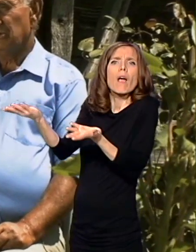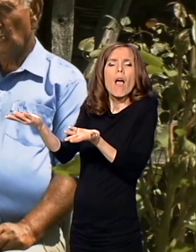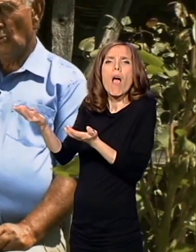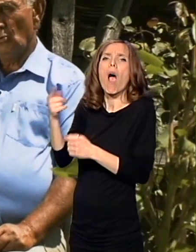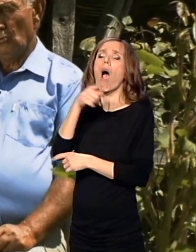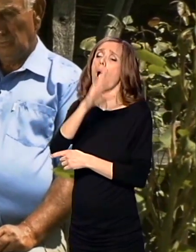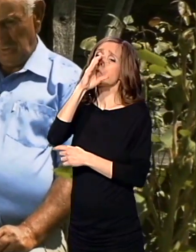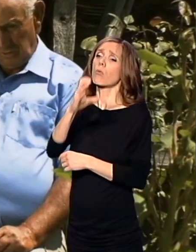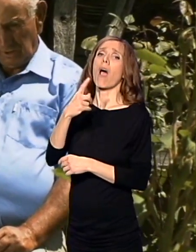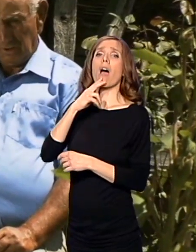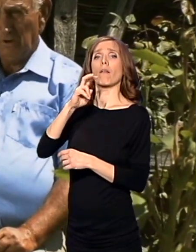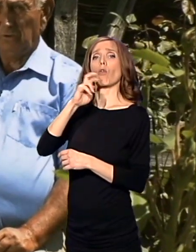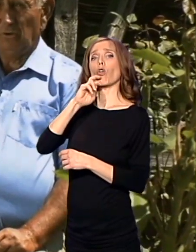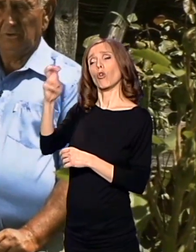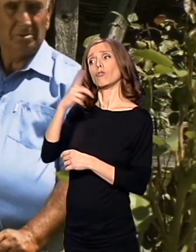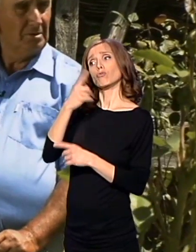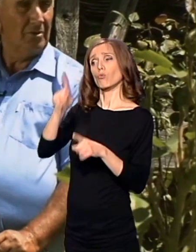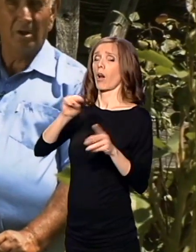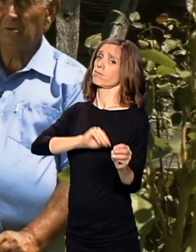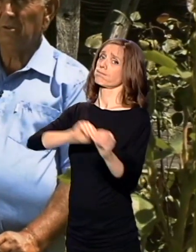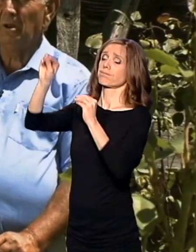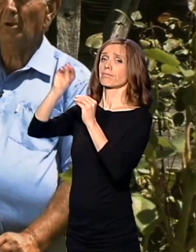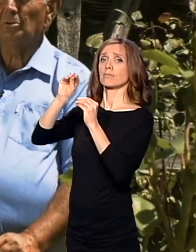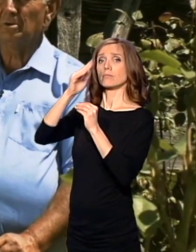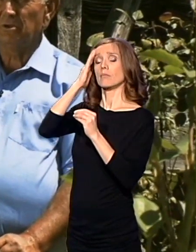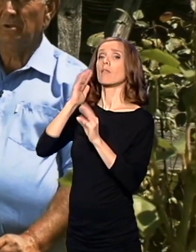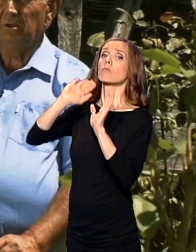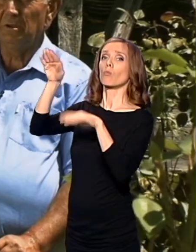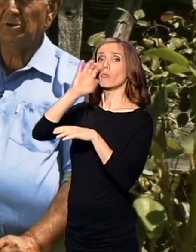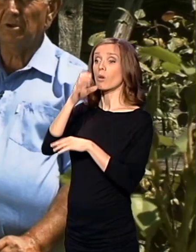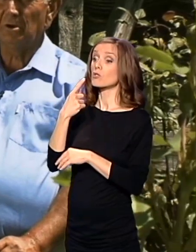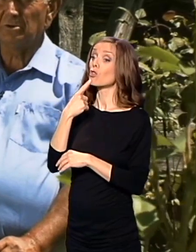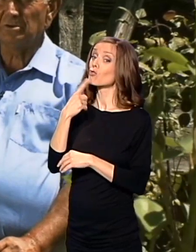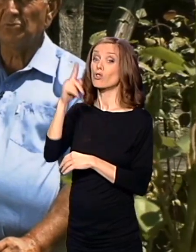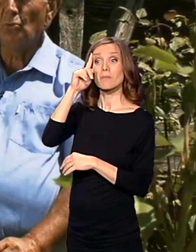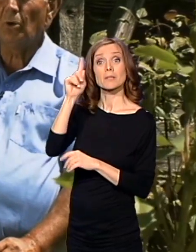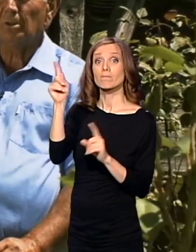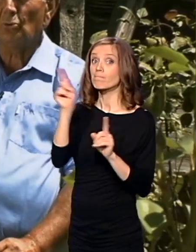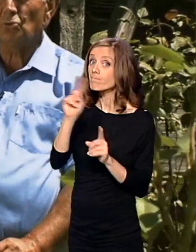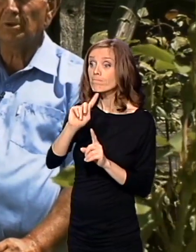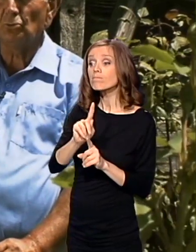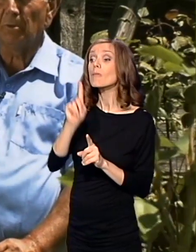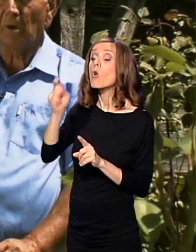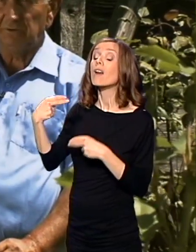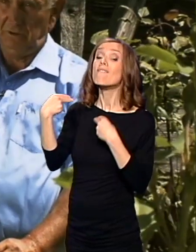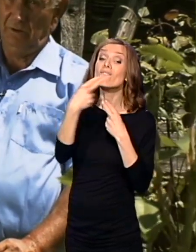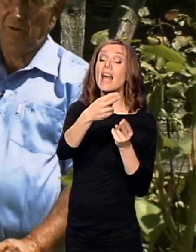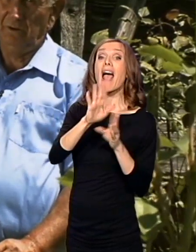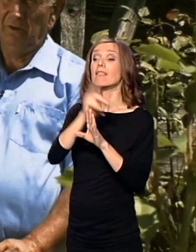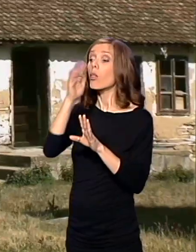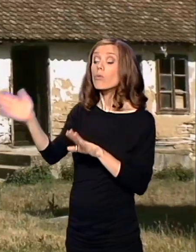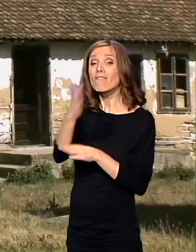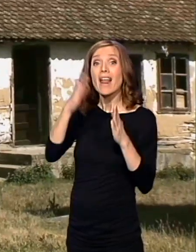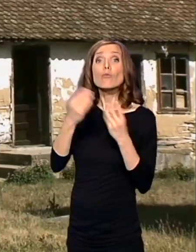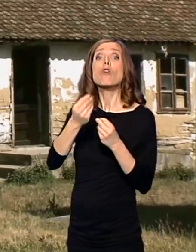Kaže, u interniranju, kaže, da vratite narod, kaže, jel ćete, kaže, svu vratnu oštetu da platite.